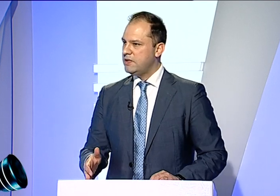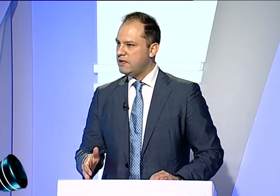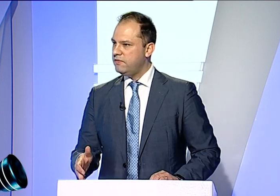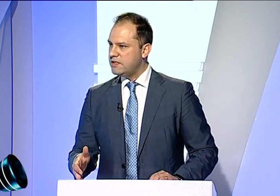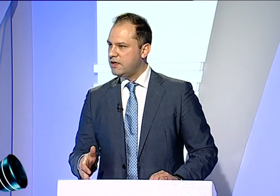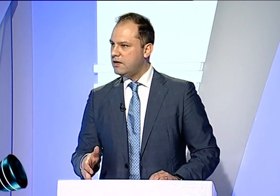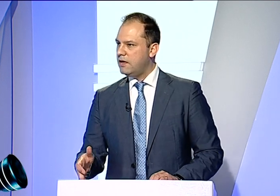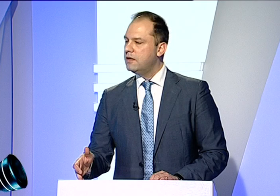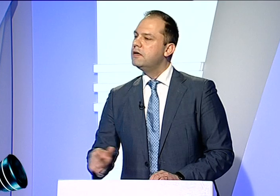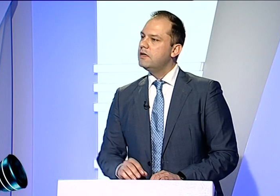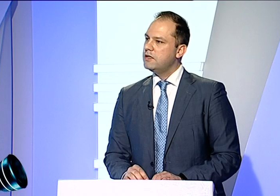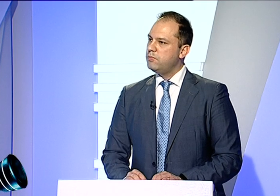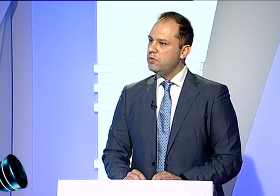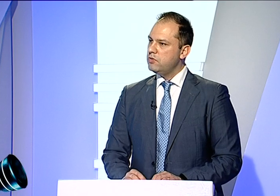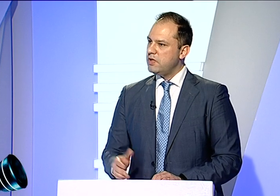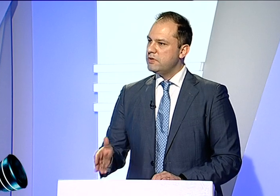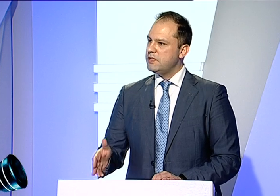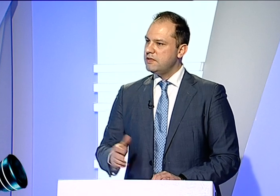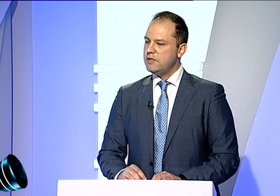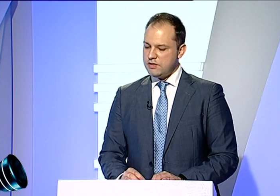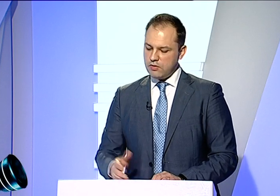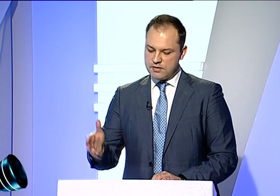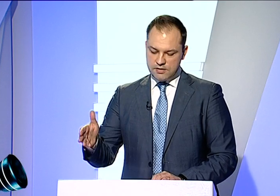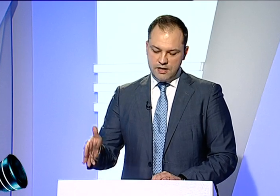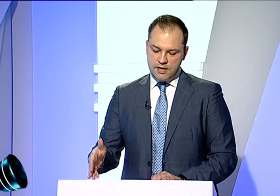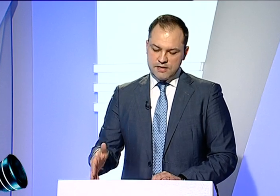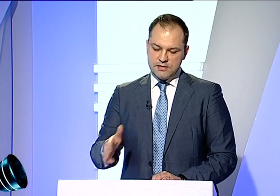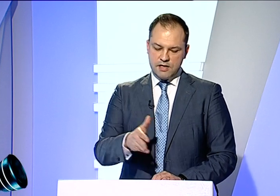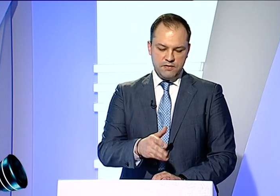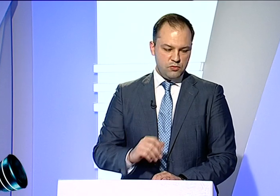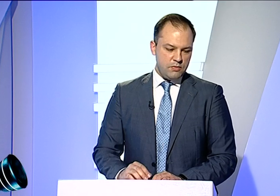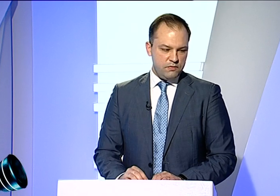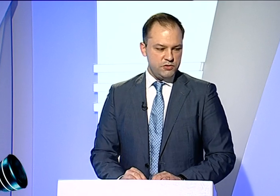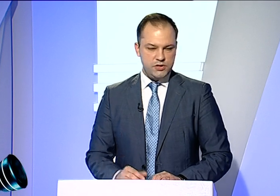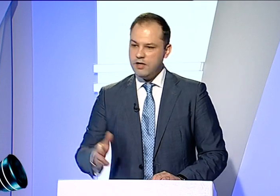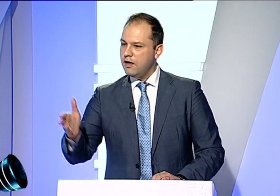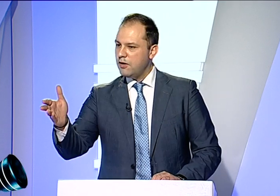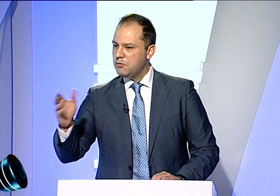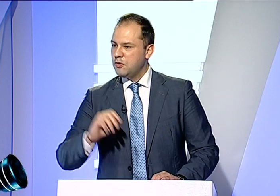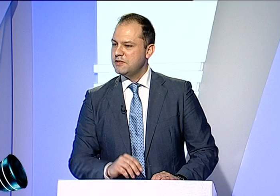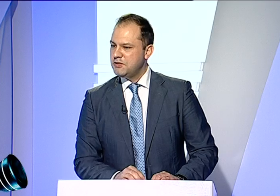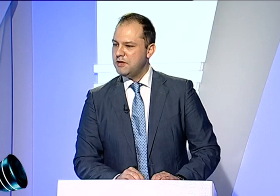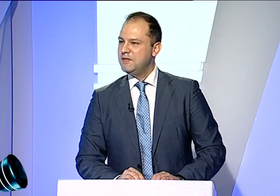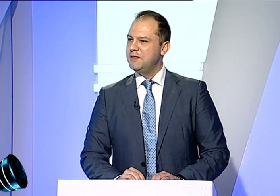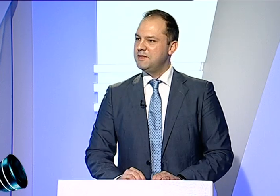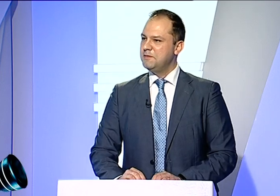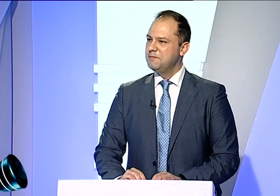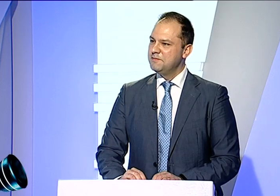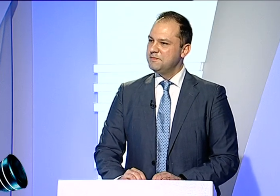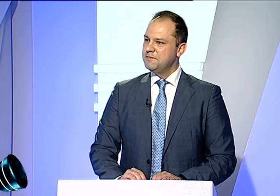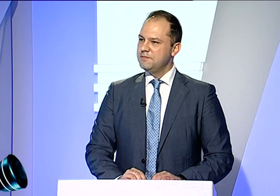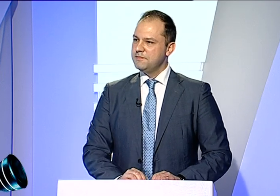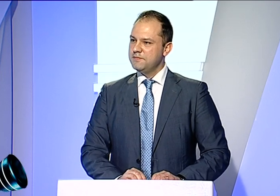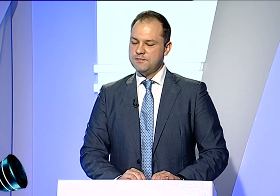în proximitatea fizică A războiului Trebuie să se simtă în siguranță Astăzi La fel cum au fost și Acum 27 de zile